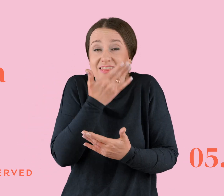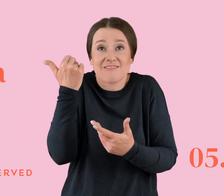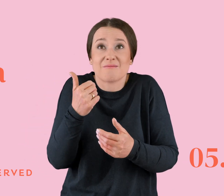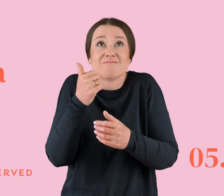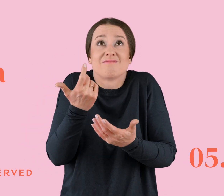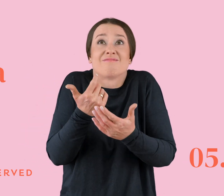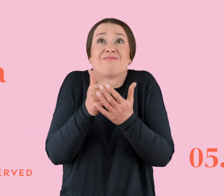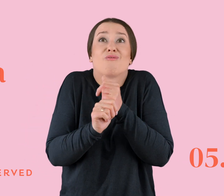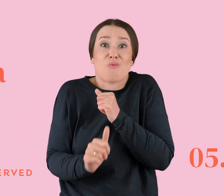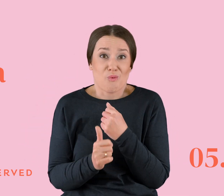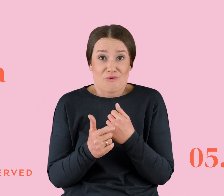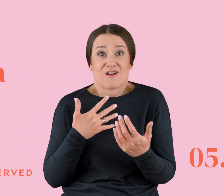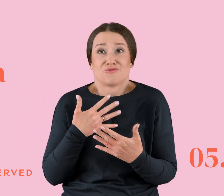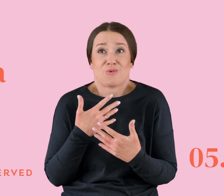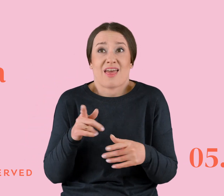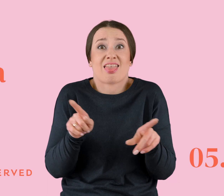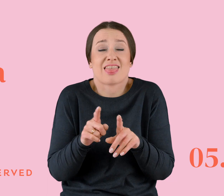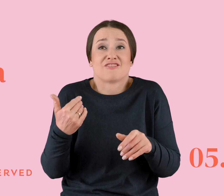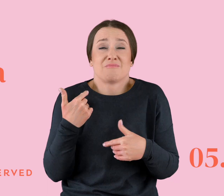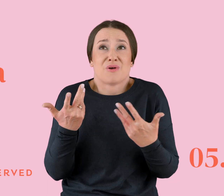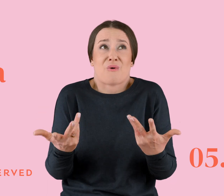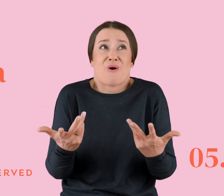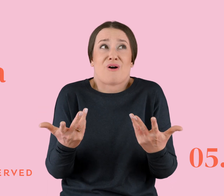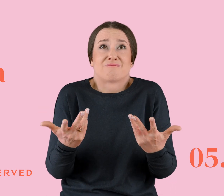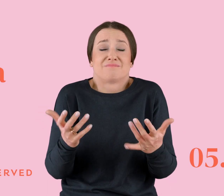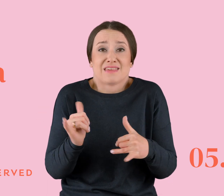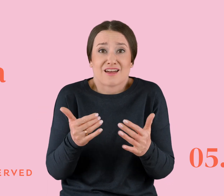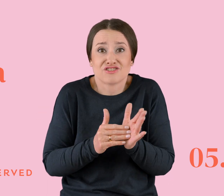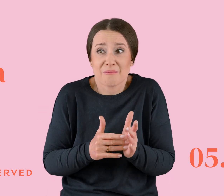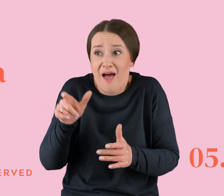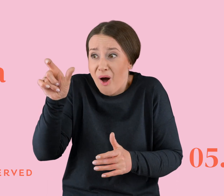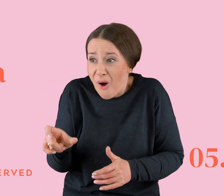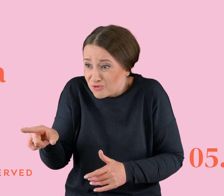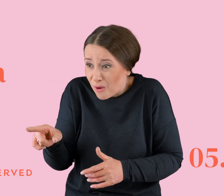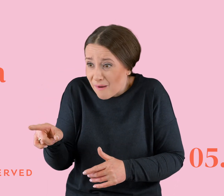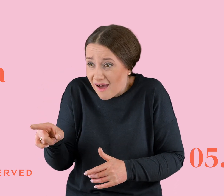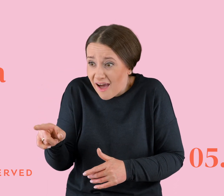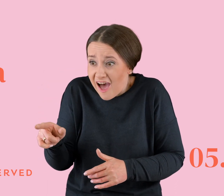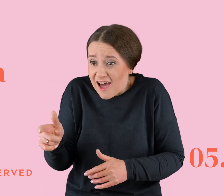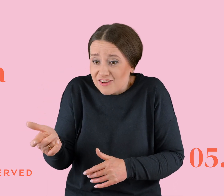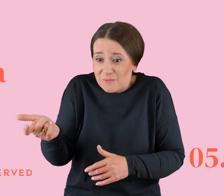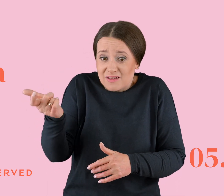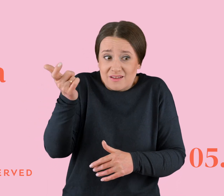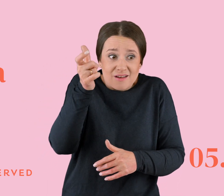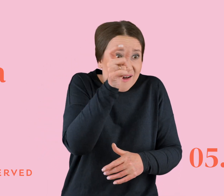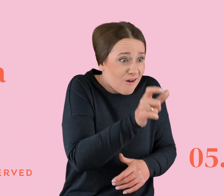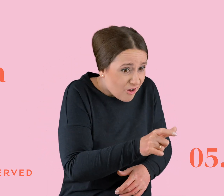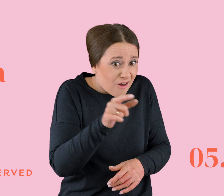ze sobą, jak już słyszycie, pływaczki. Jaką w ogóle trzeba być osobą, żeby kogoś testować. I jeszcze w ogóle mówić mu